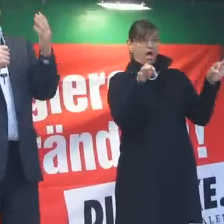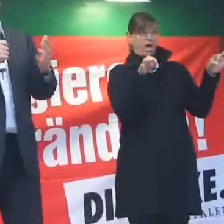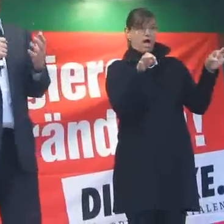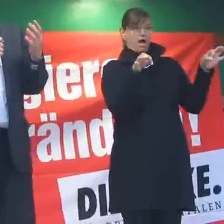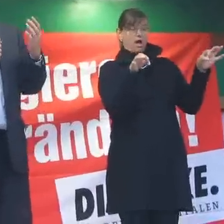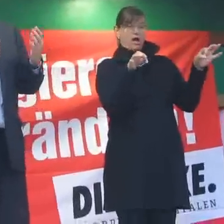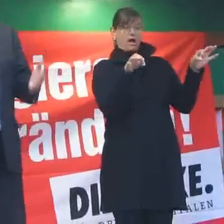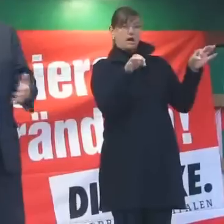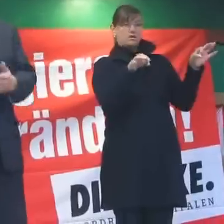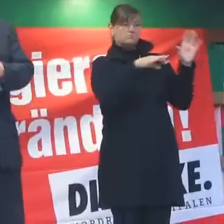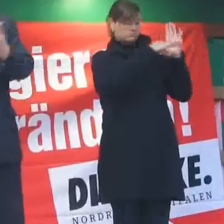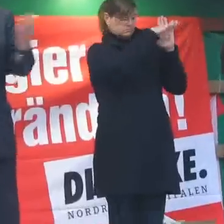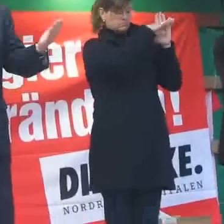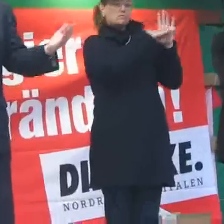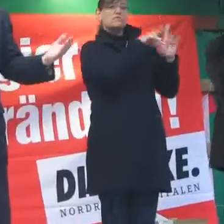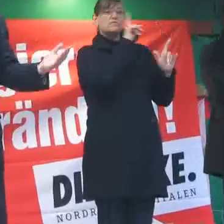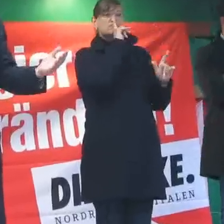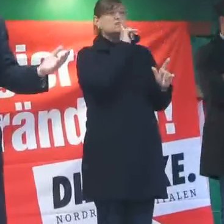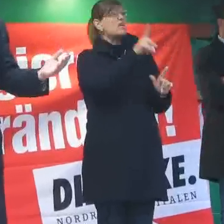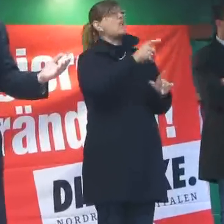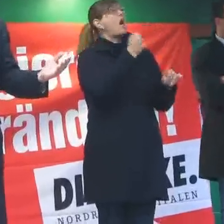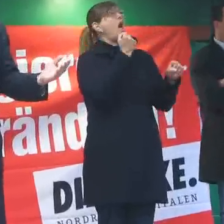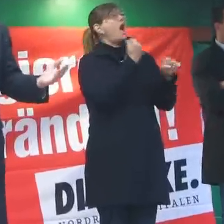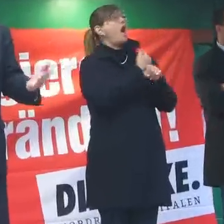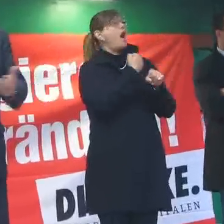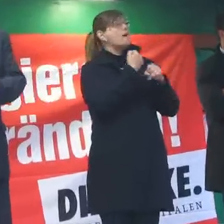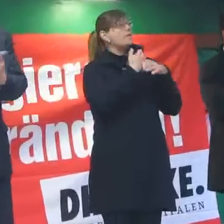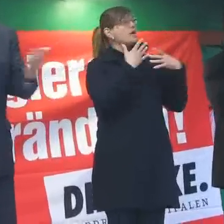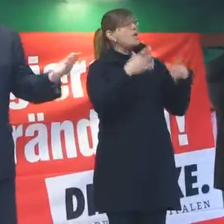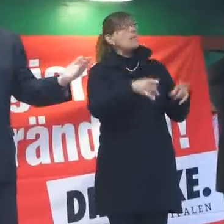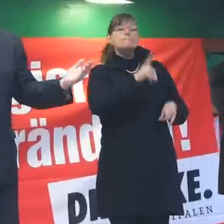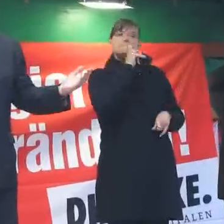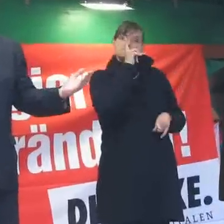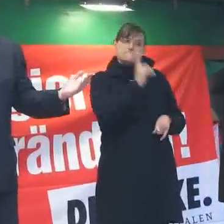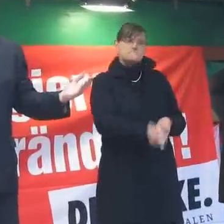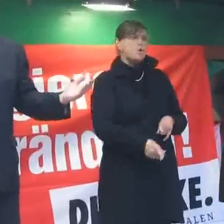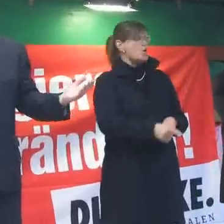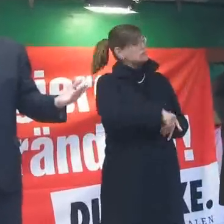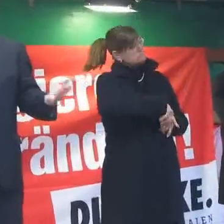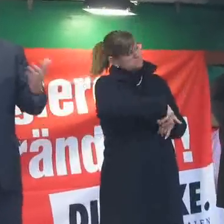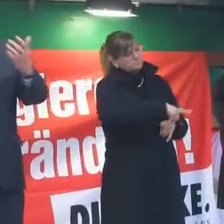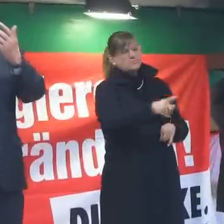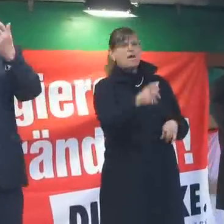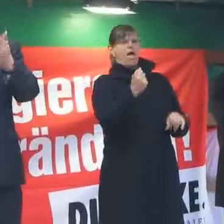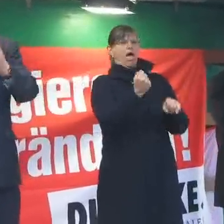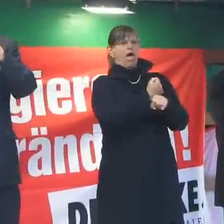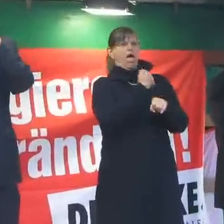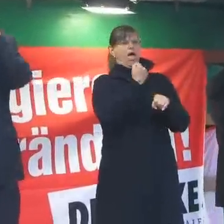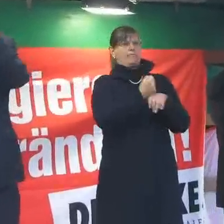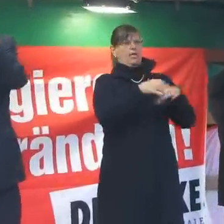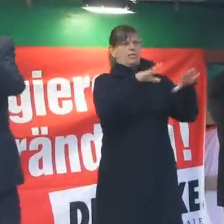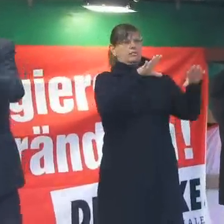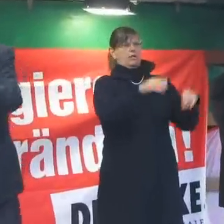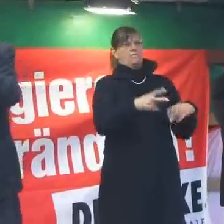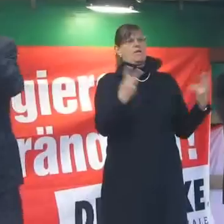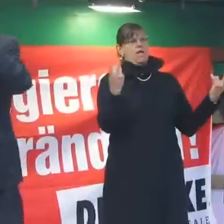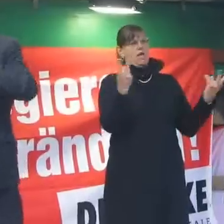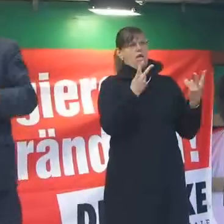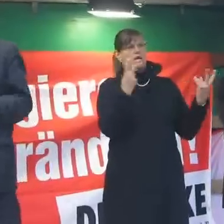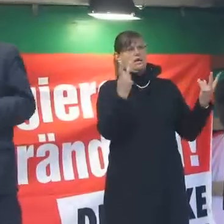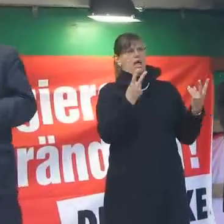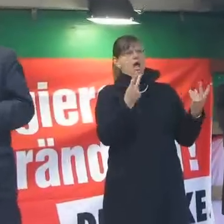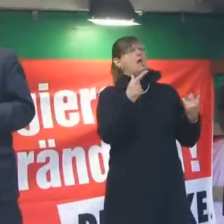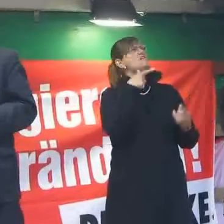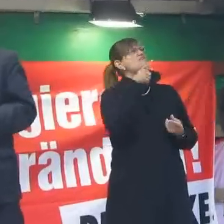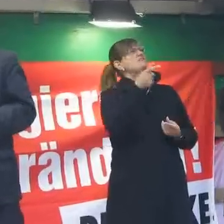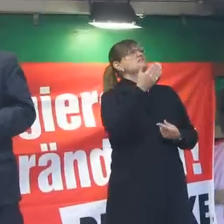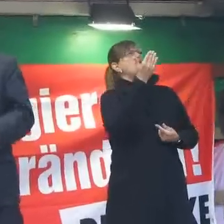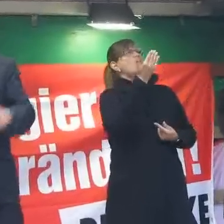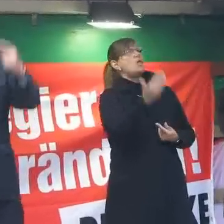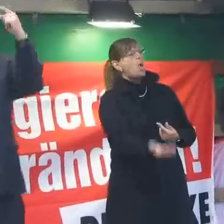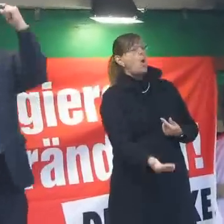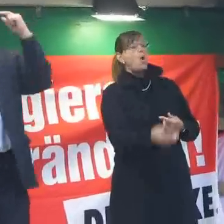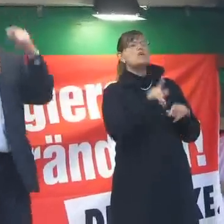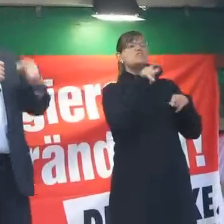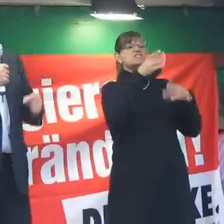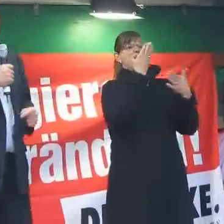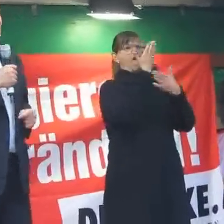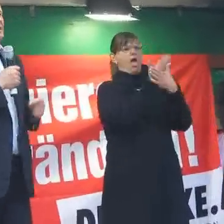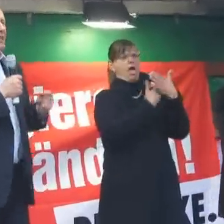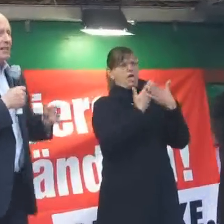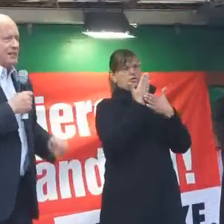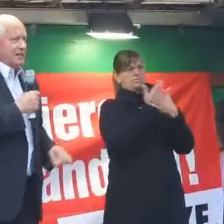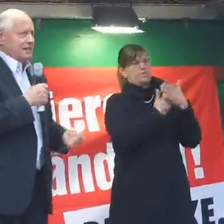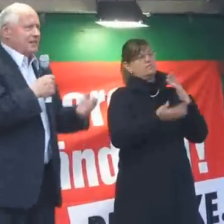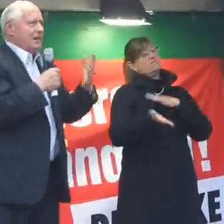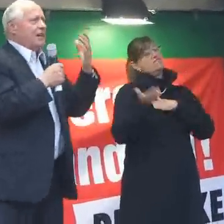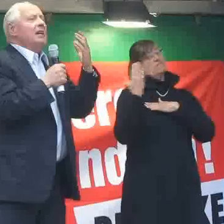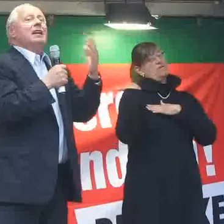wenn du arbeitslos wirst, musst du jede Arbeit annehmen, egal wie sie bezahlt ist oder egal, was für eine Ausbildung du hast. Früher war das ganz